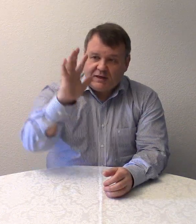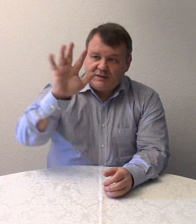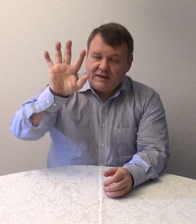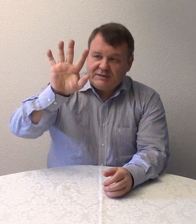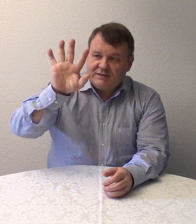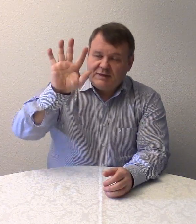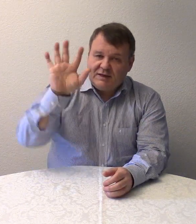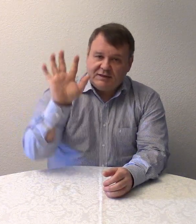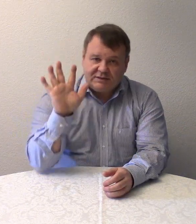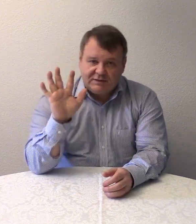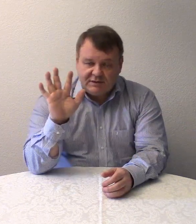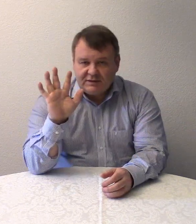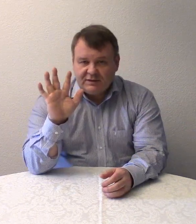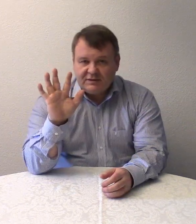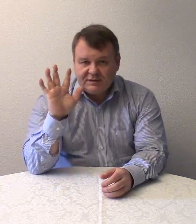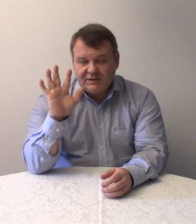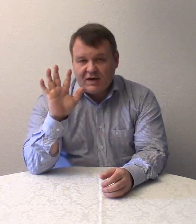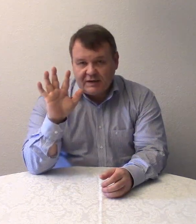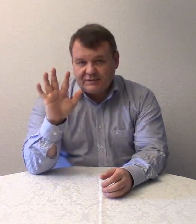Das ist die Hand.